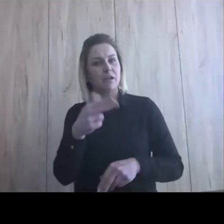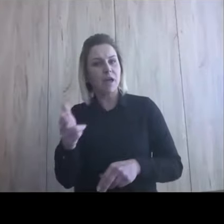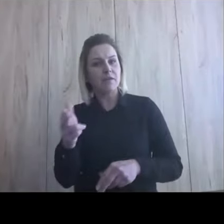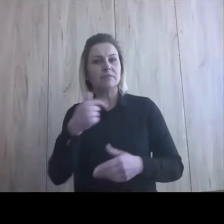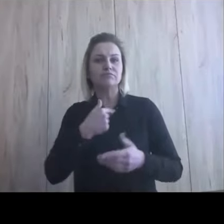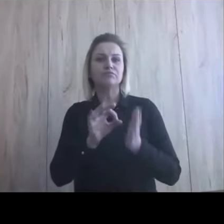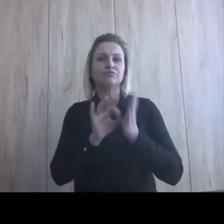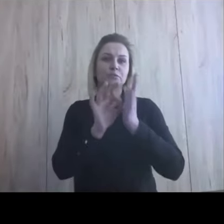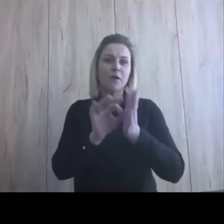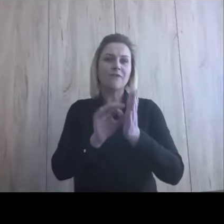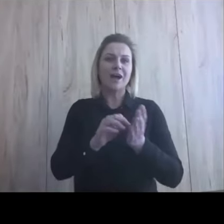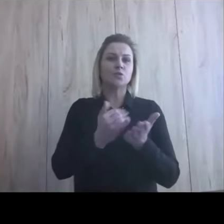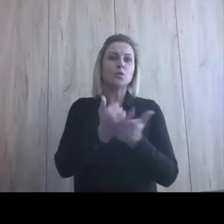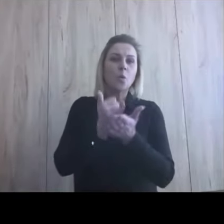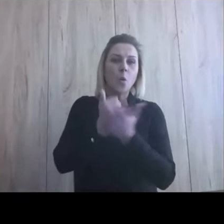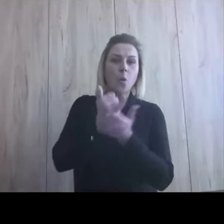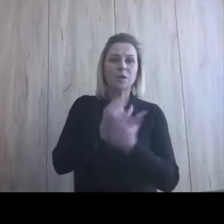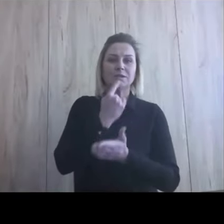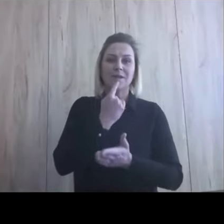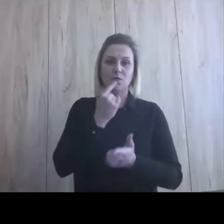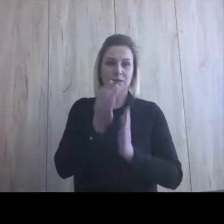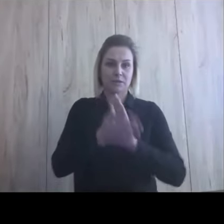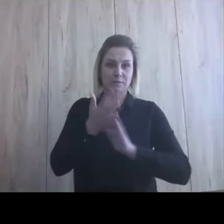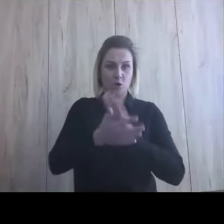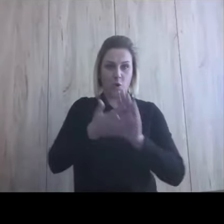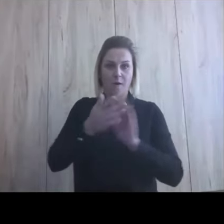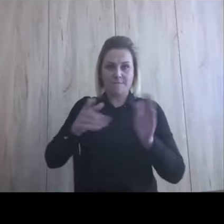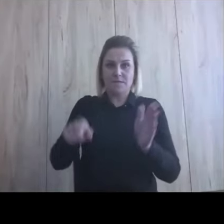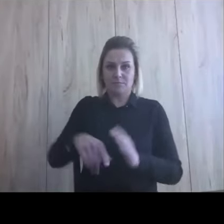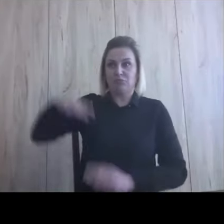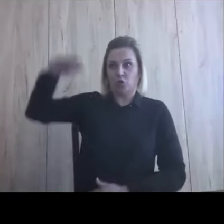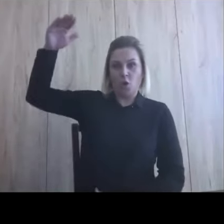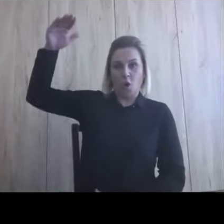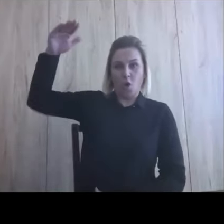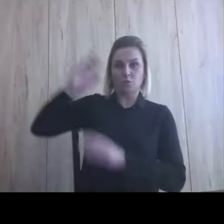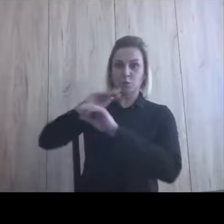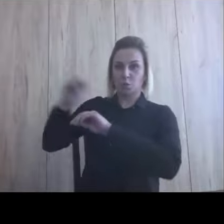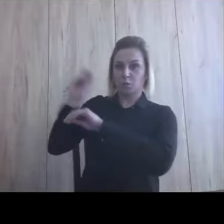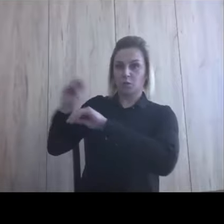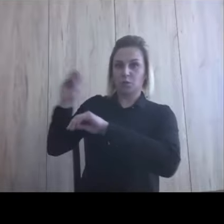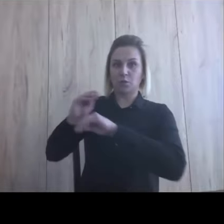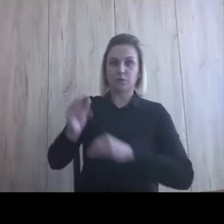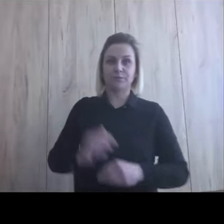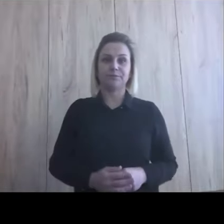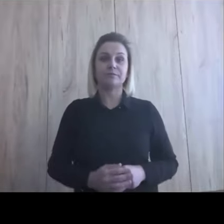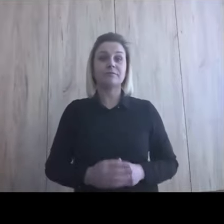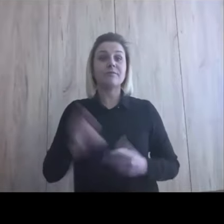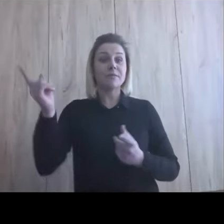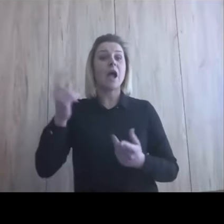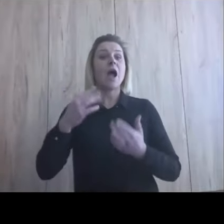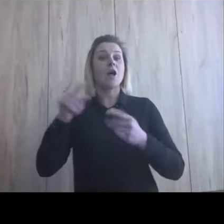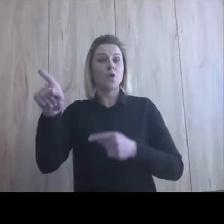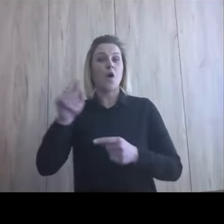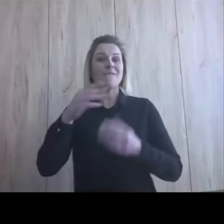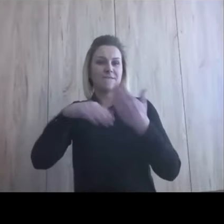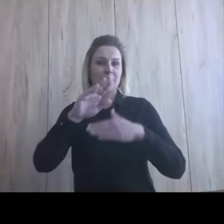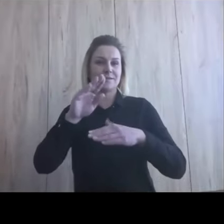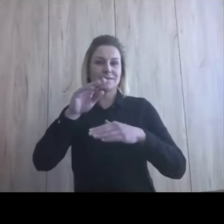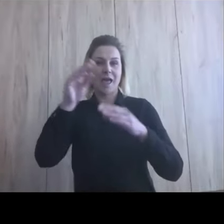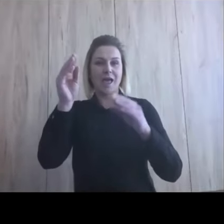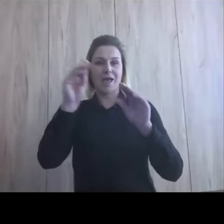prowadzić kursy języka migowego dla dorosłych. I w większości to są kobiety,